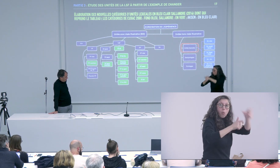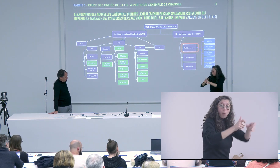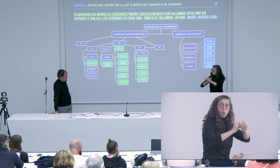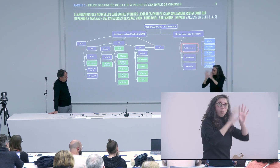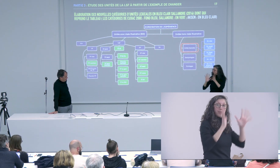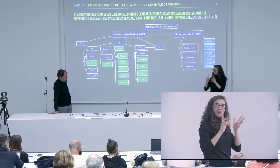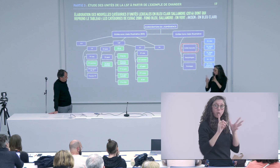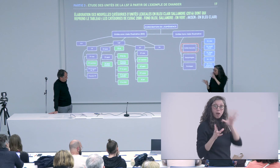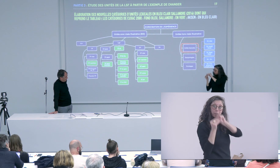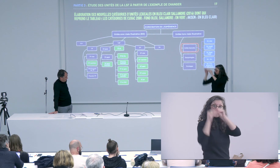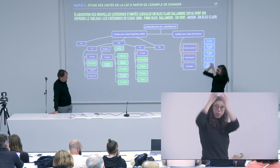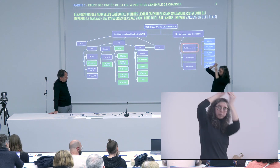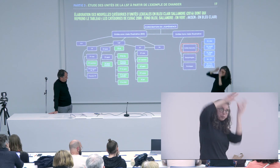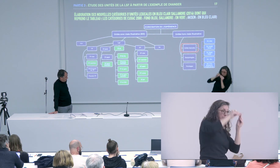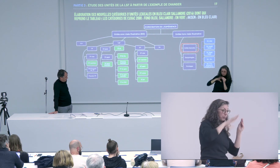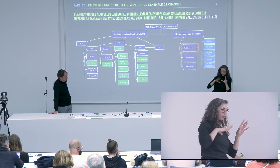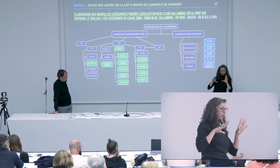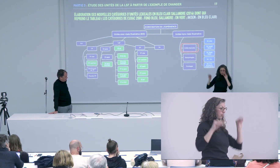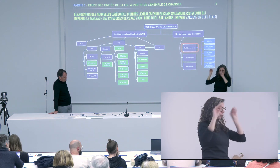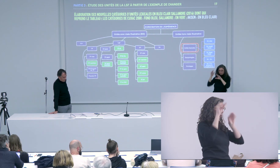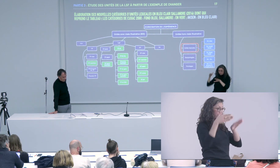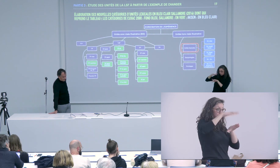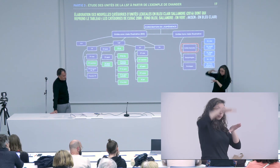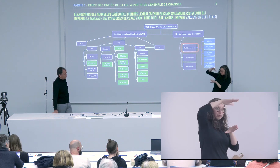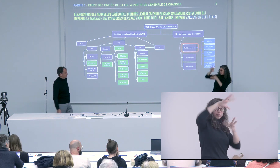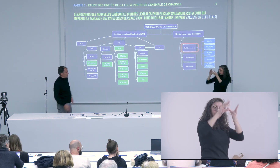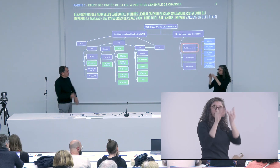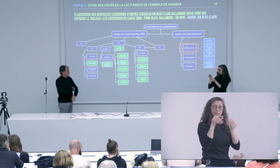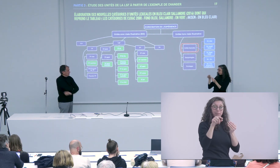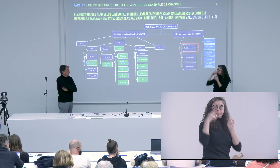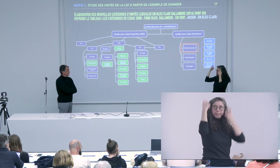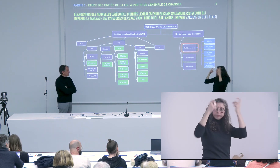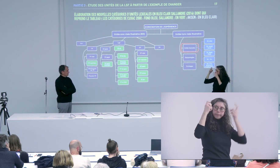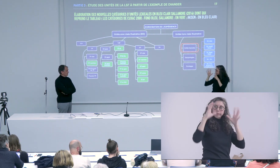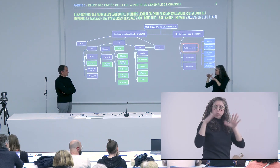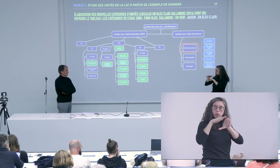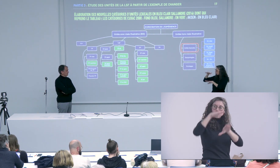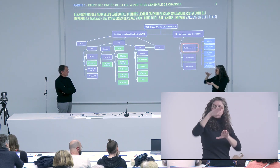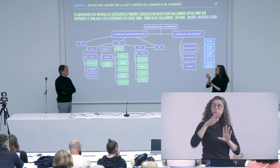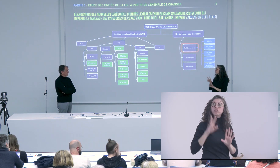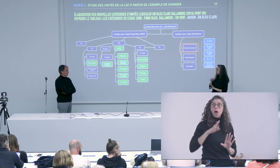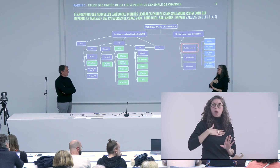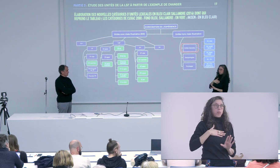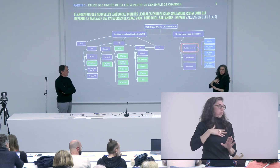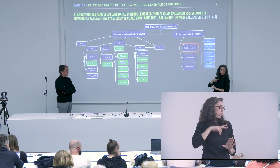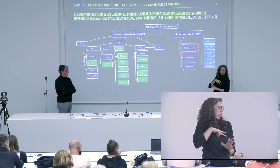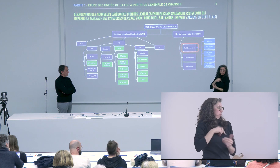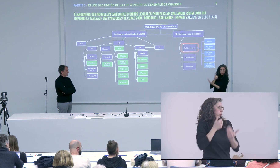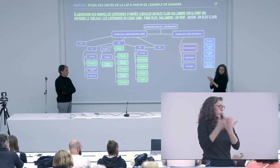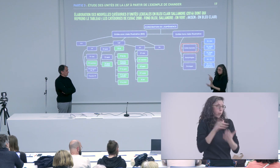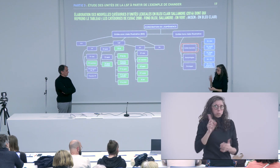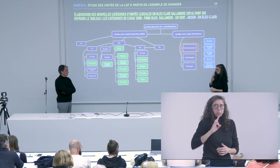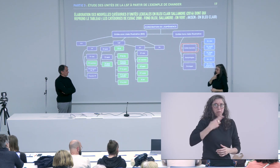là en langue vocale on est dans une linéarité alors qu'en langue des signes on est dans une simultanéité dans une superposition de différents éléments